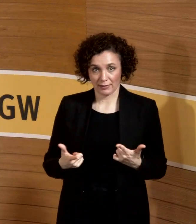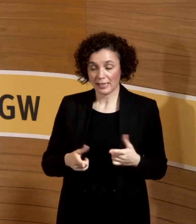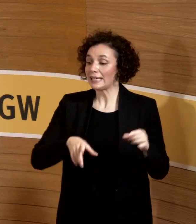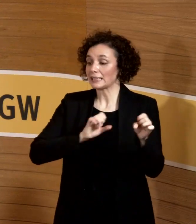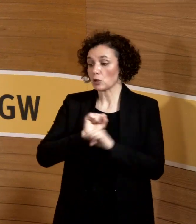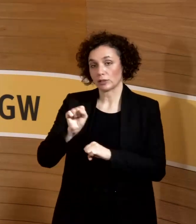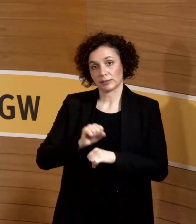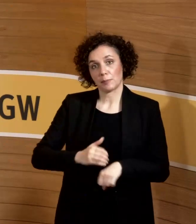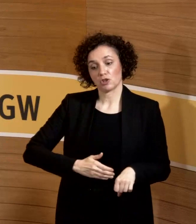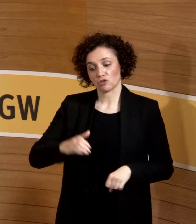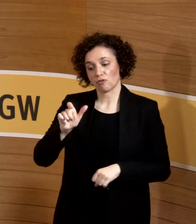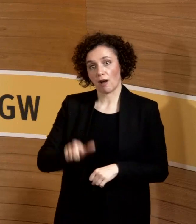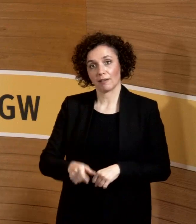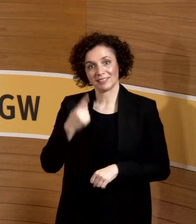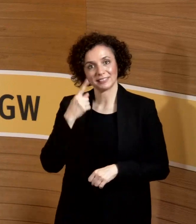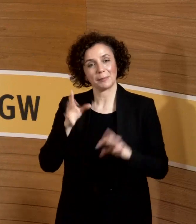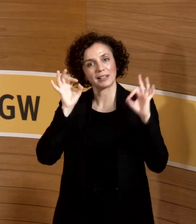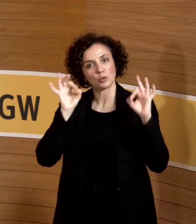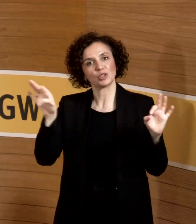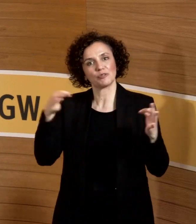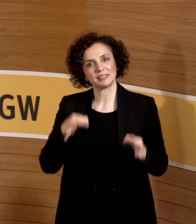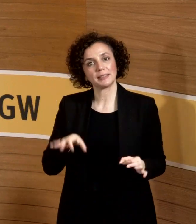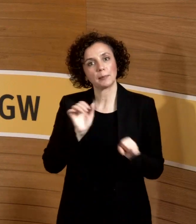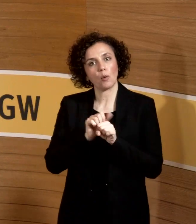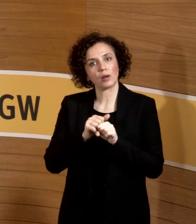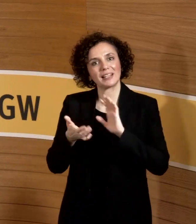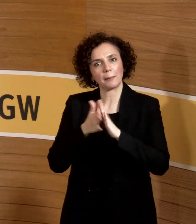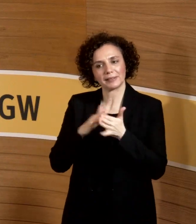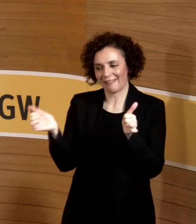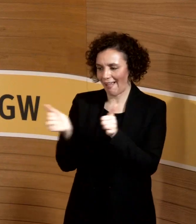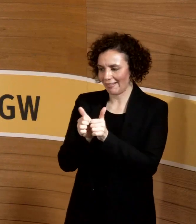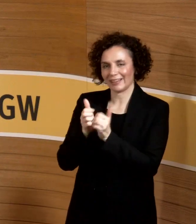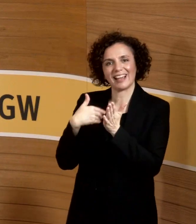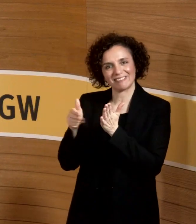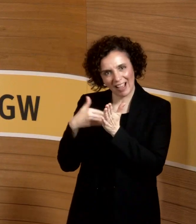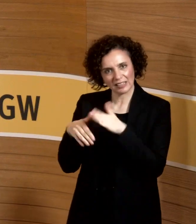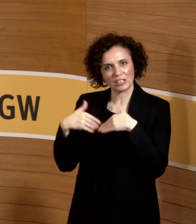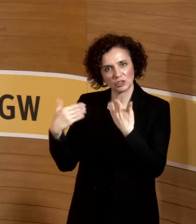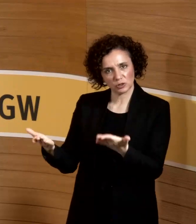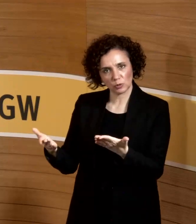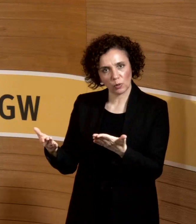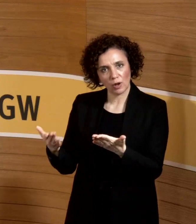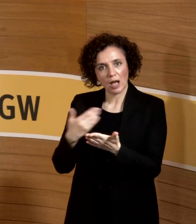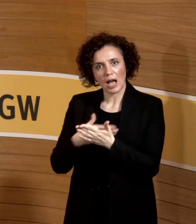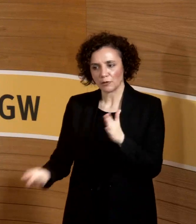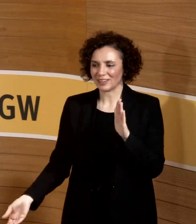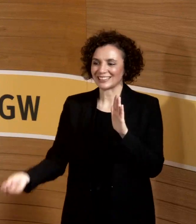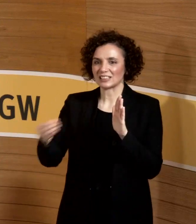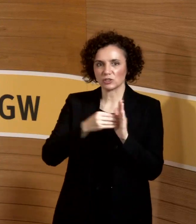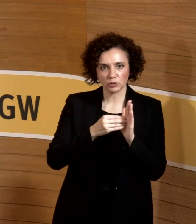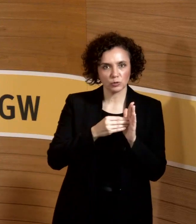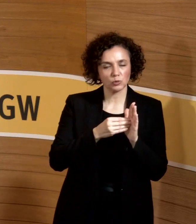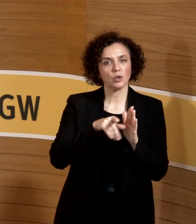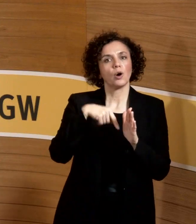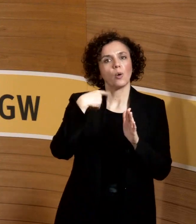qualifiziert sind in der Pflege, durchaus auch als Anleiter, Praxisanleiter weiterverwenden kann, als Add-on, dann sozusagen eine